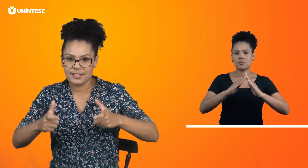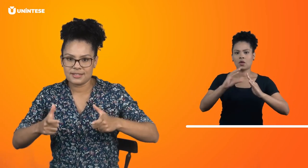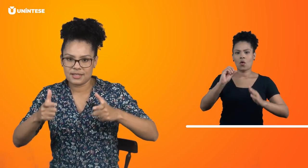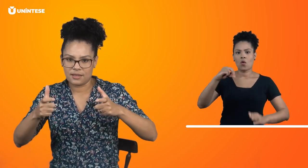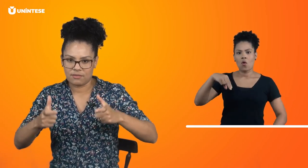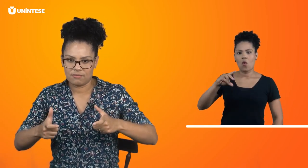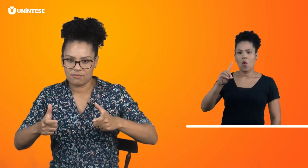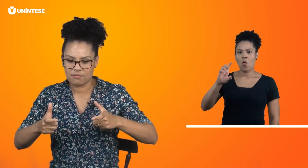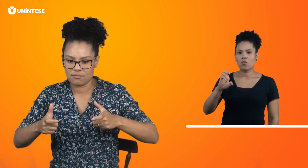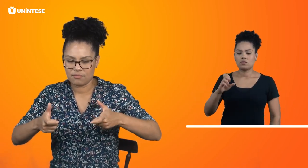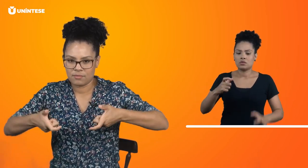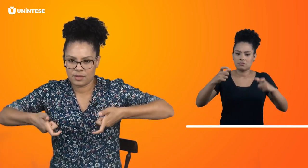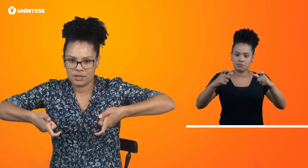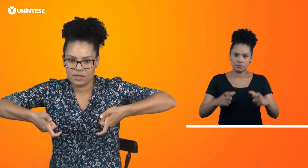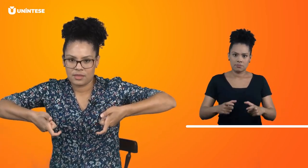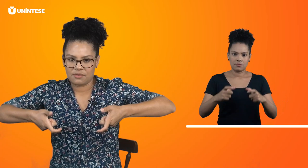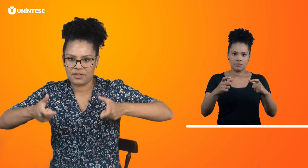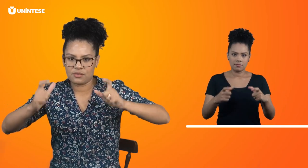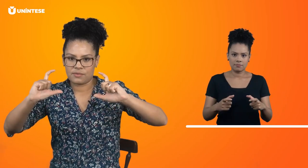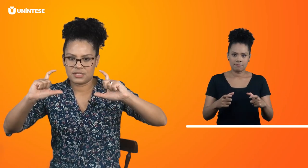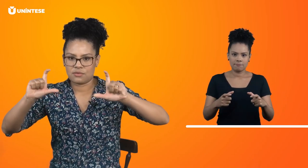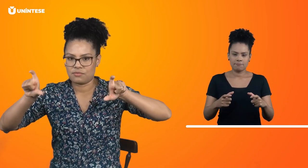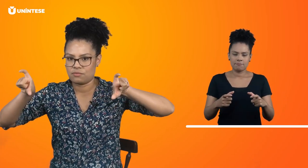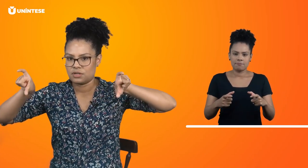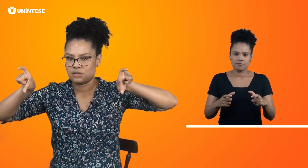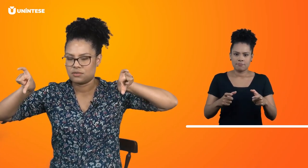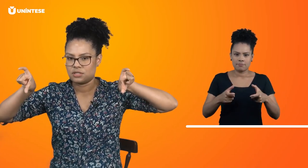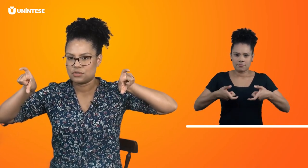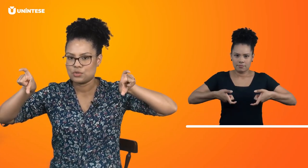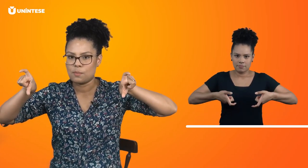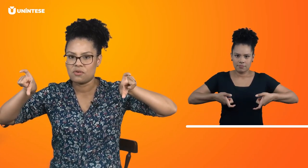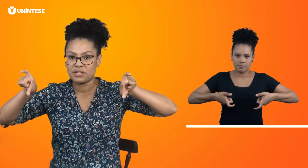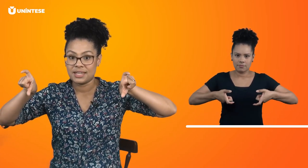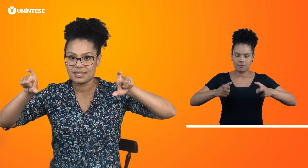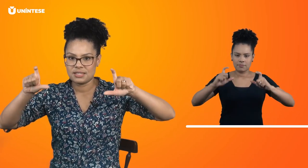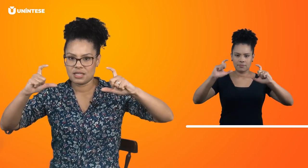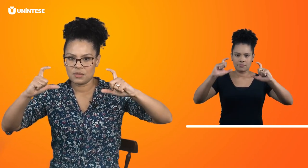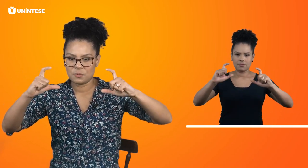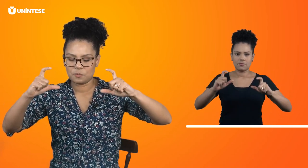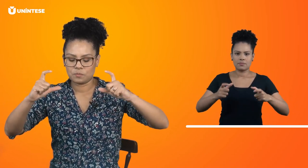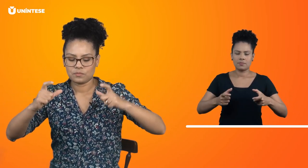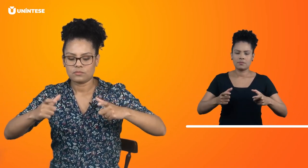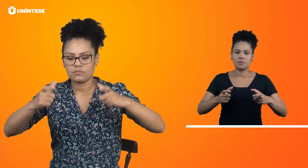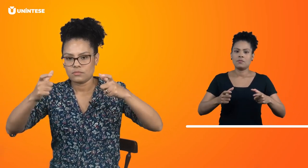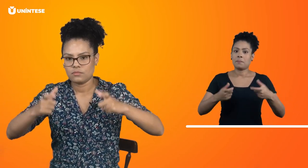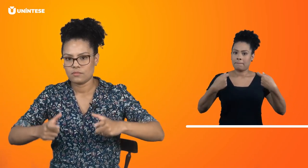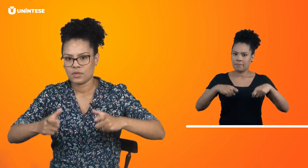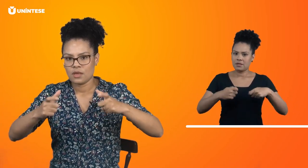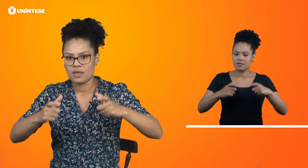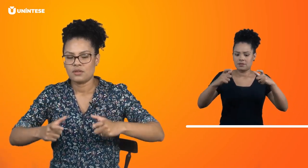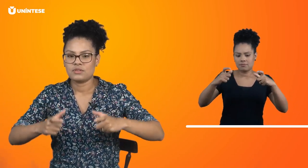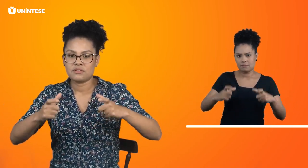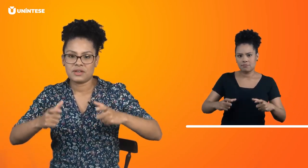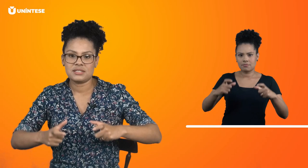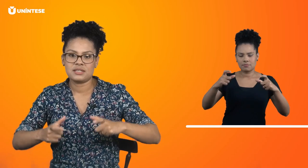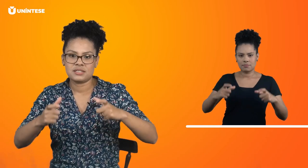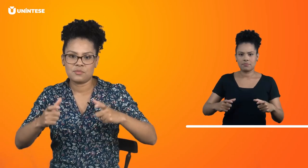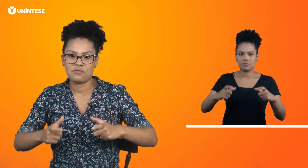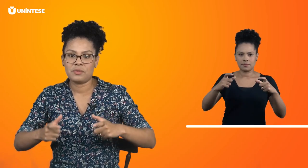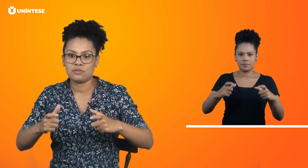assim. Tá vendo? Essa configuração assim. Sua mão vai estar assim. E você faz esse movimento